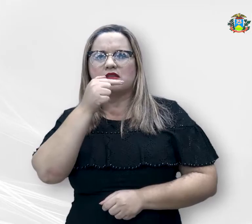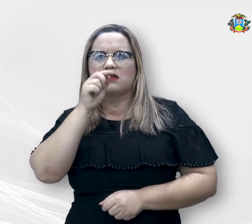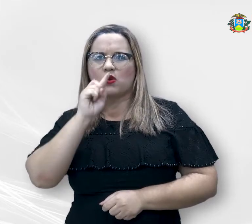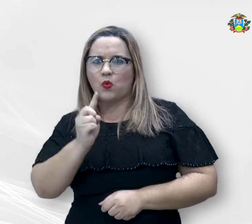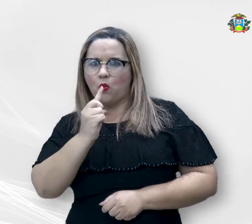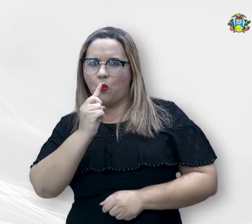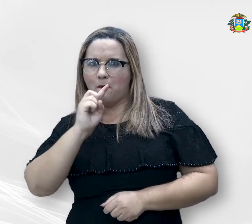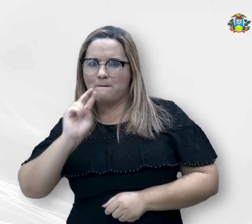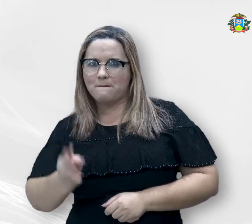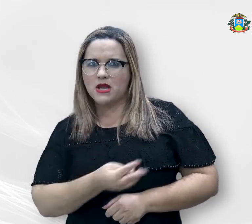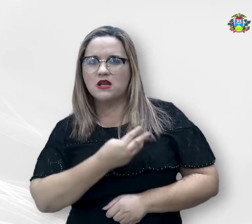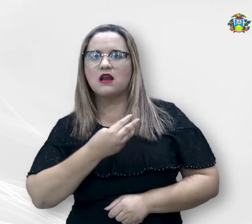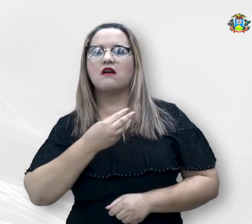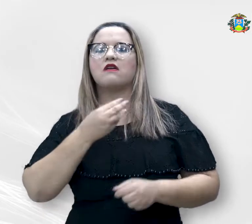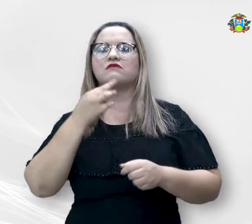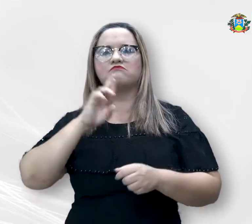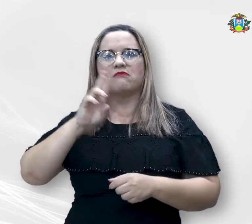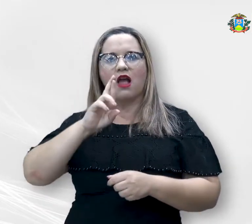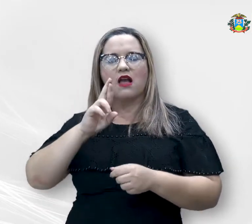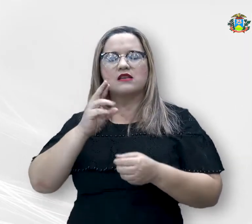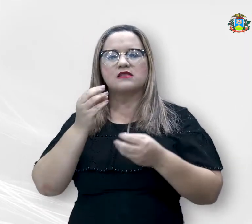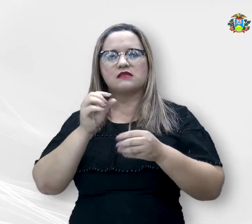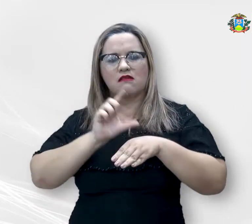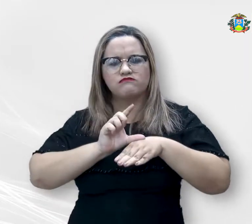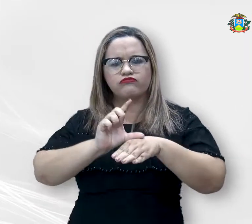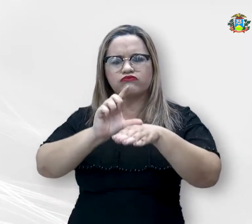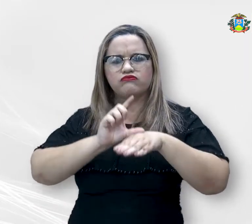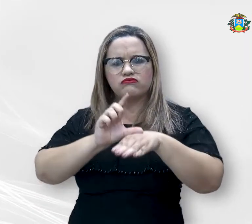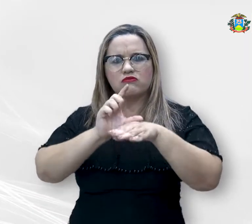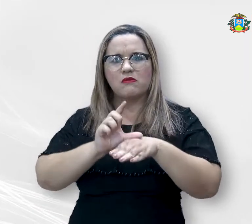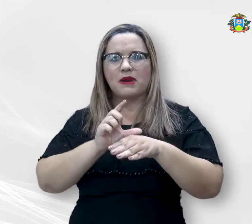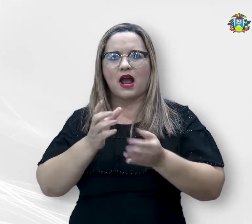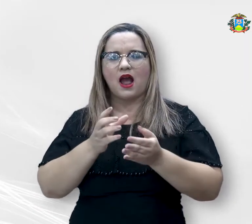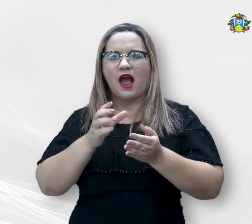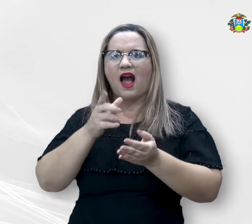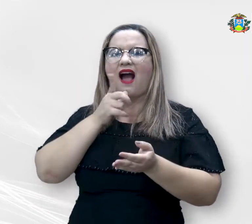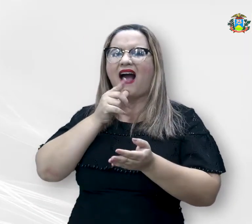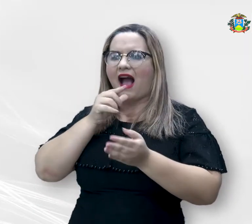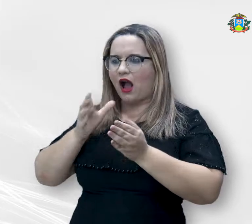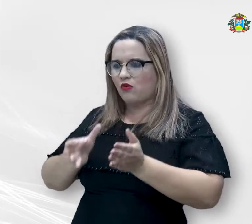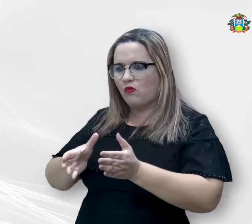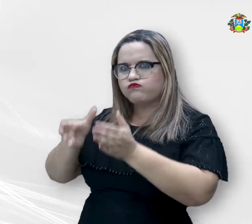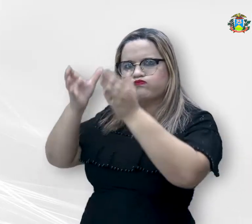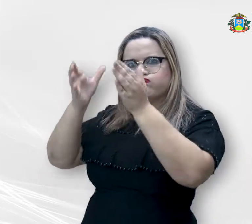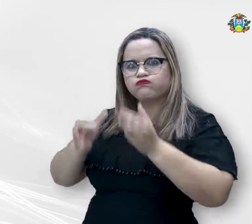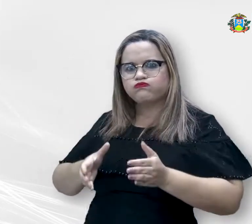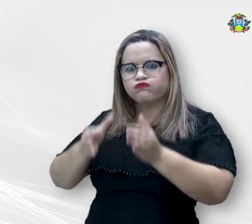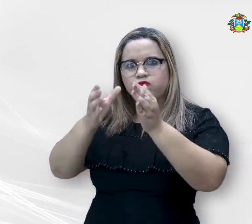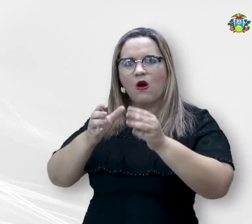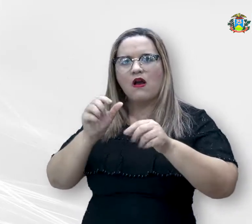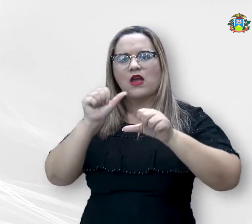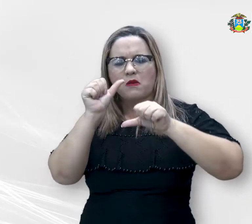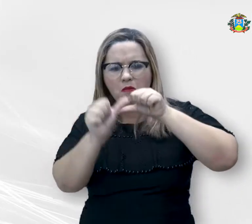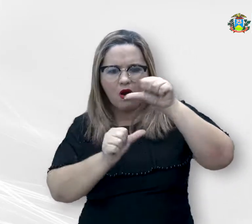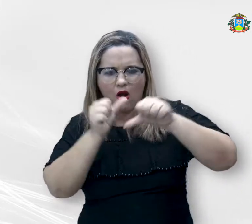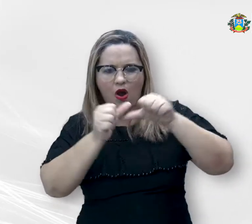universalização do abastecimento de água e a ampliação dos serviços de coleta e tratamento de esgoto na capital. Os